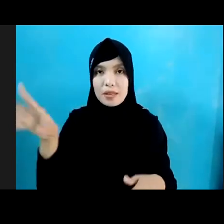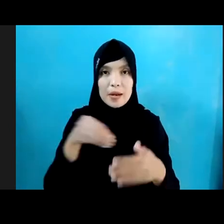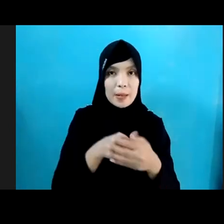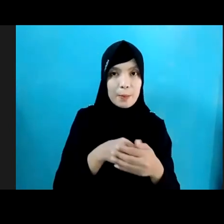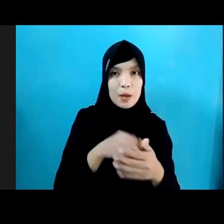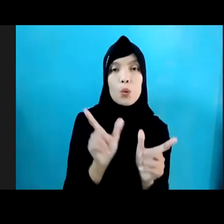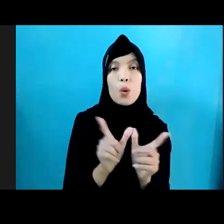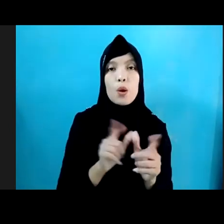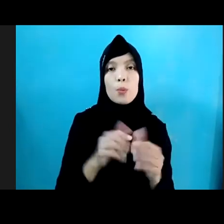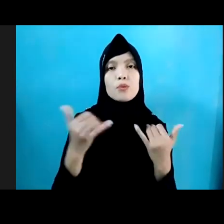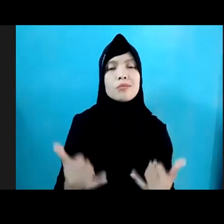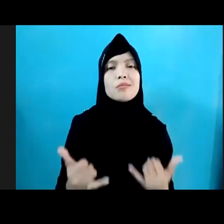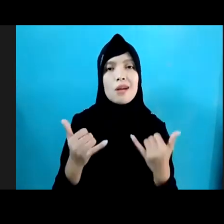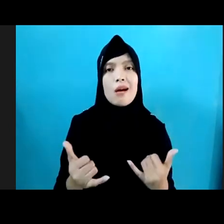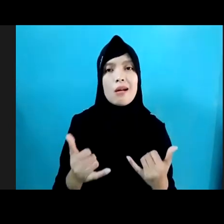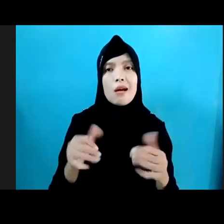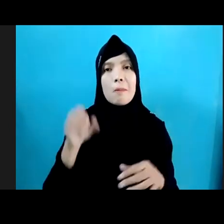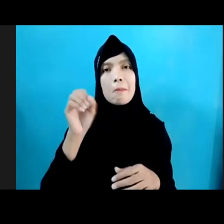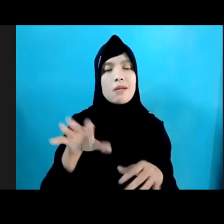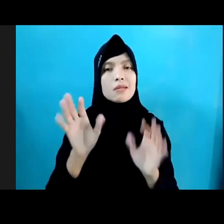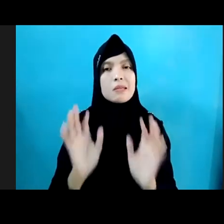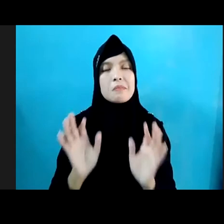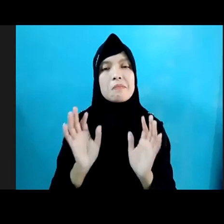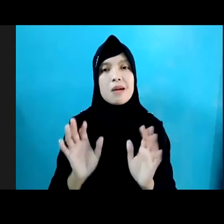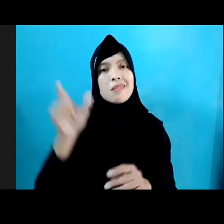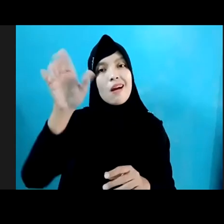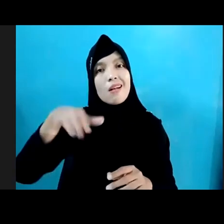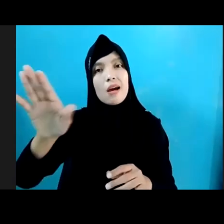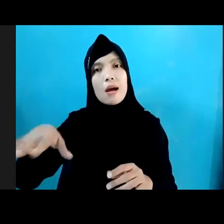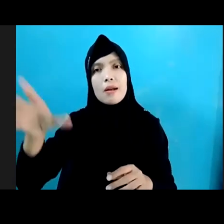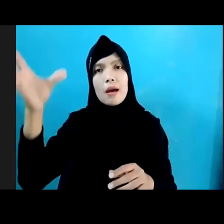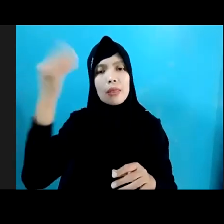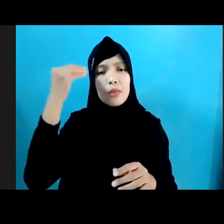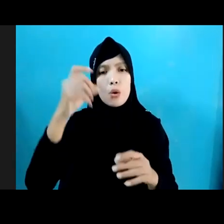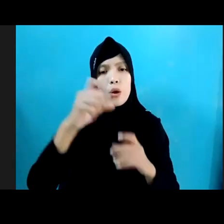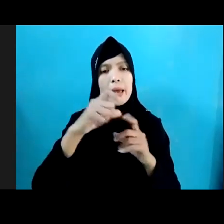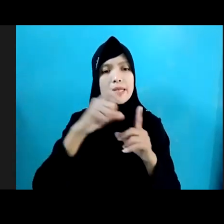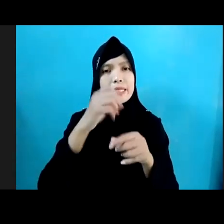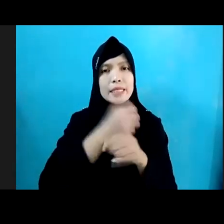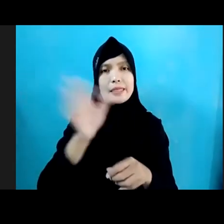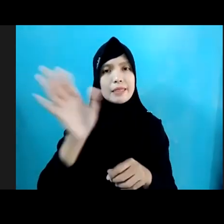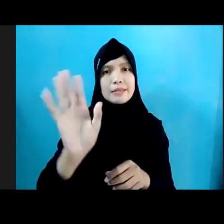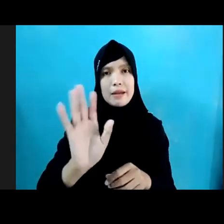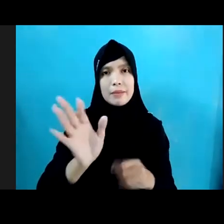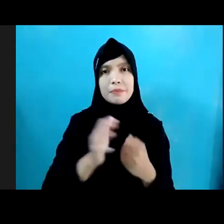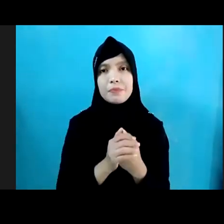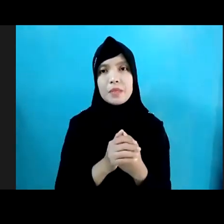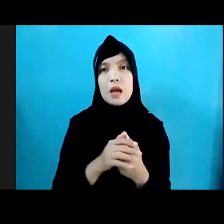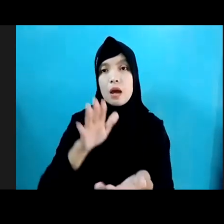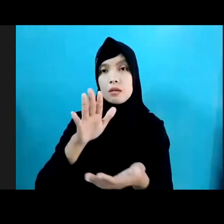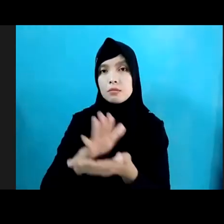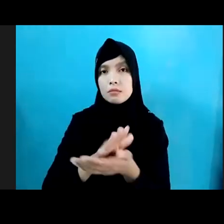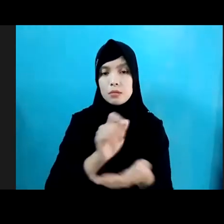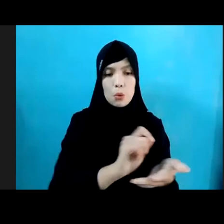Banyak Anak Anak Yang Belum Mengetahui Apa Itu SDG Apa Itu Hak Anak Di Sekolah Pun Masih Belum Banyak Yang